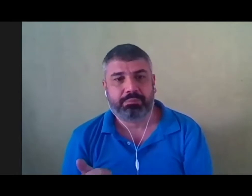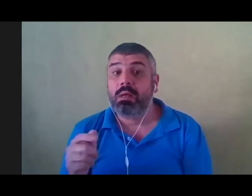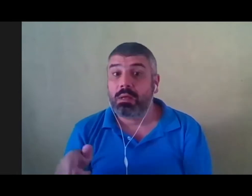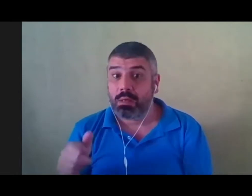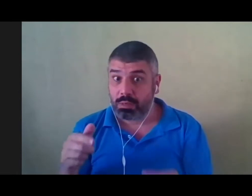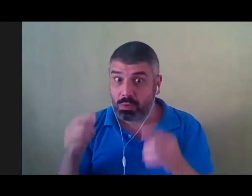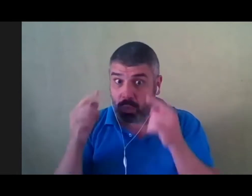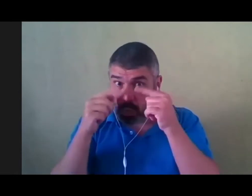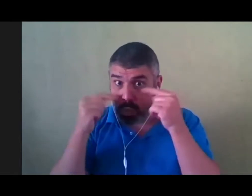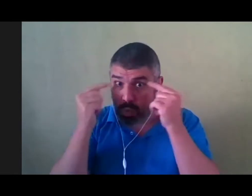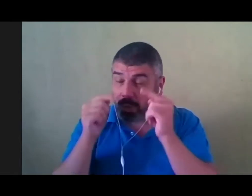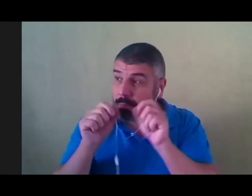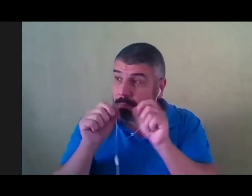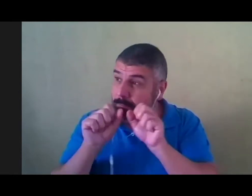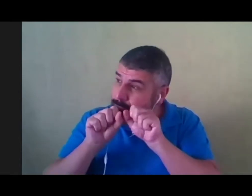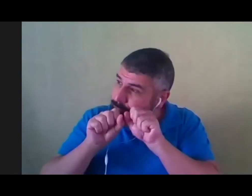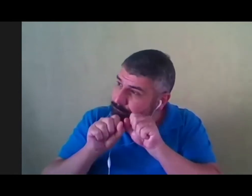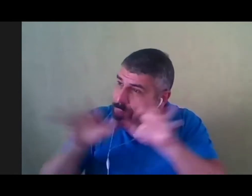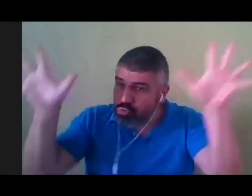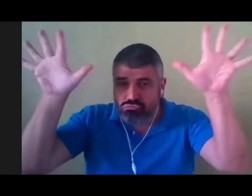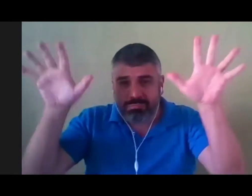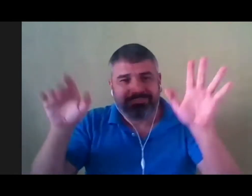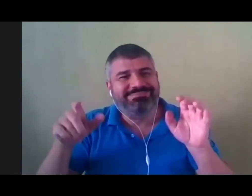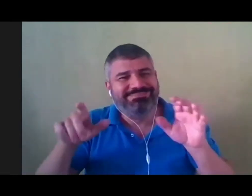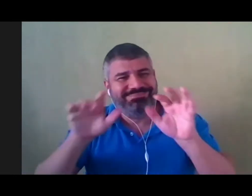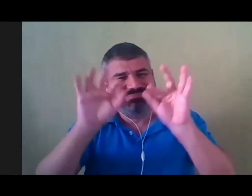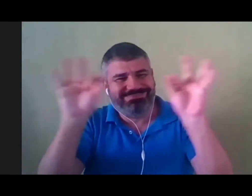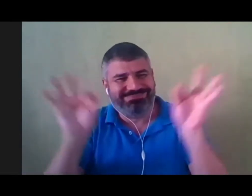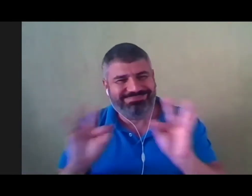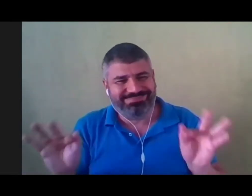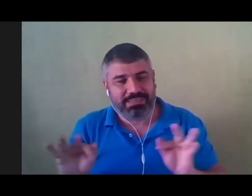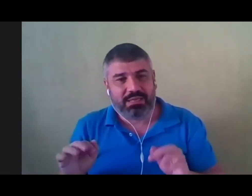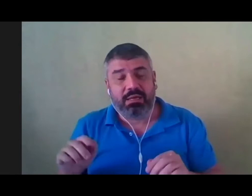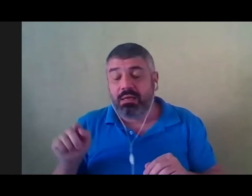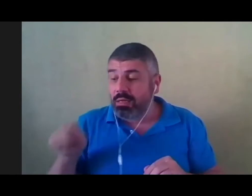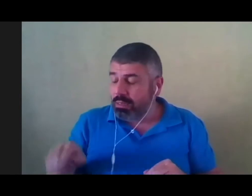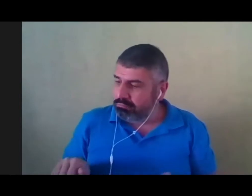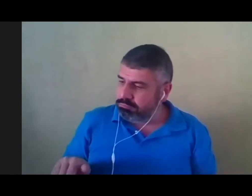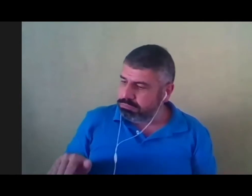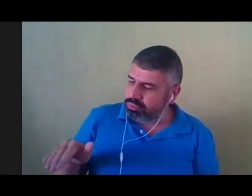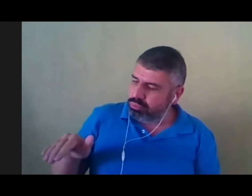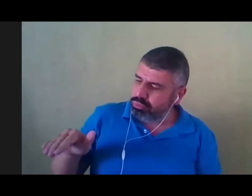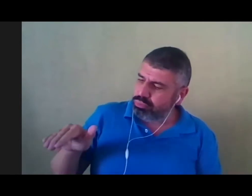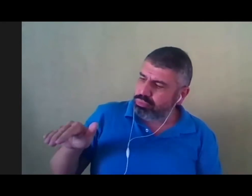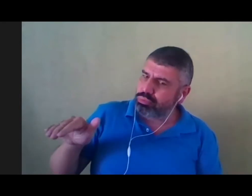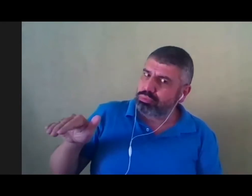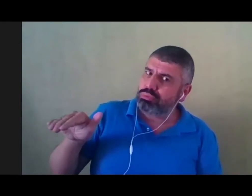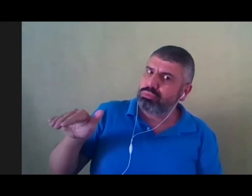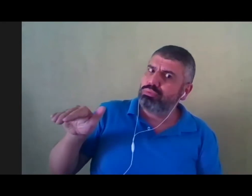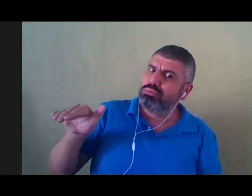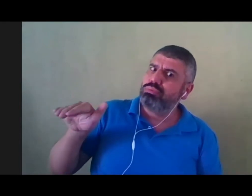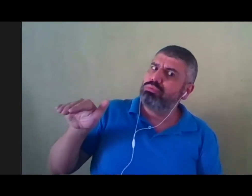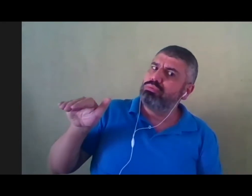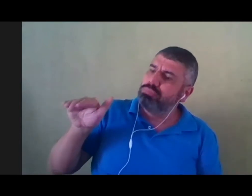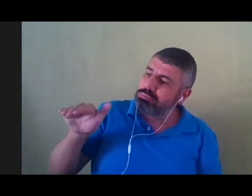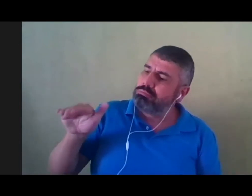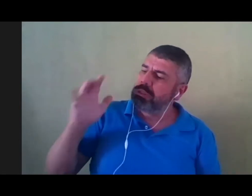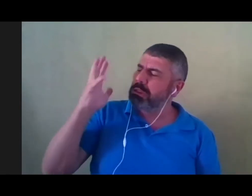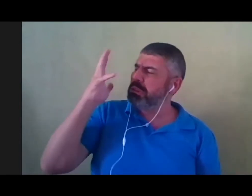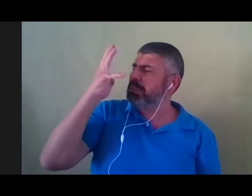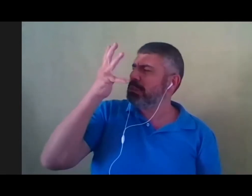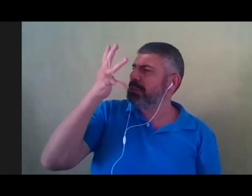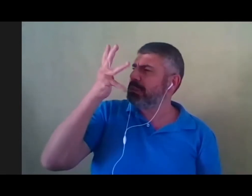E assim a nossa princesa cresceu. Linda. Tão linda quando colocava a sua